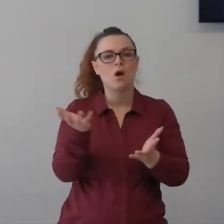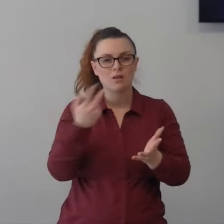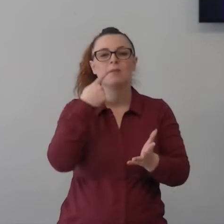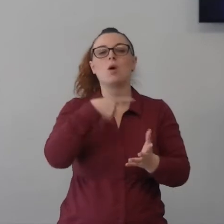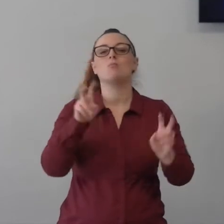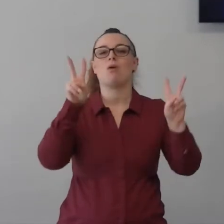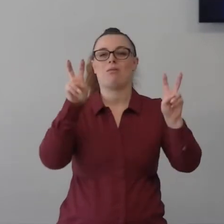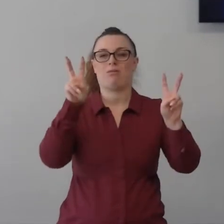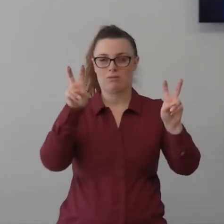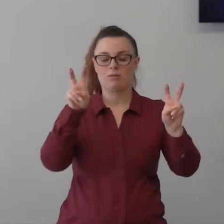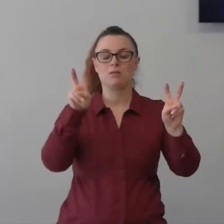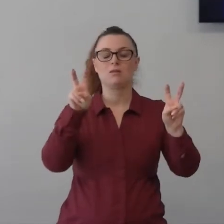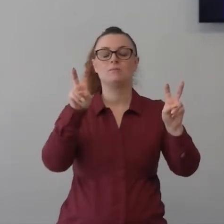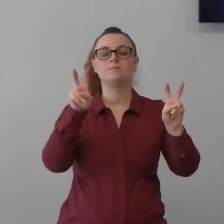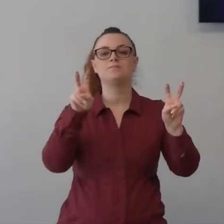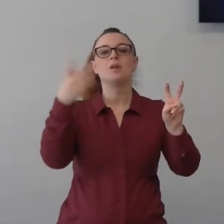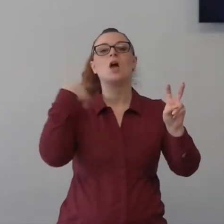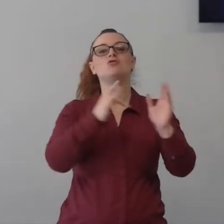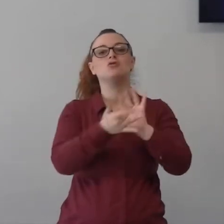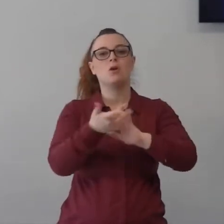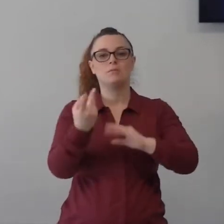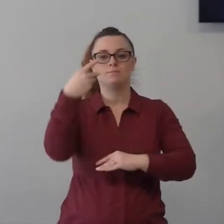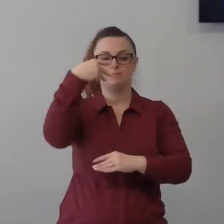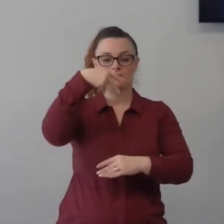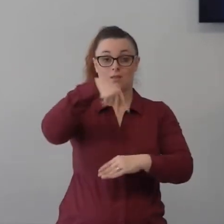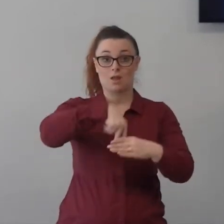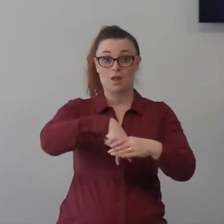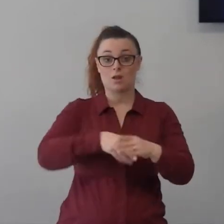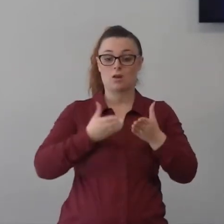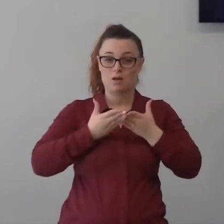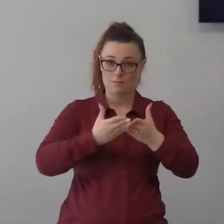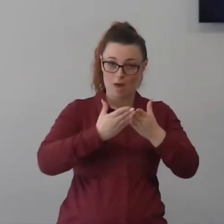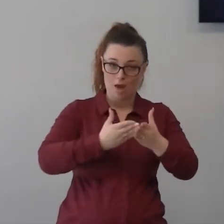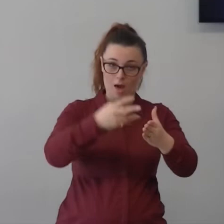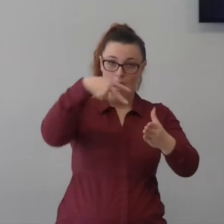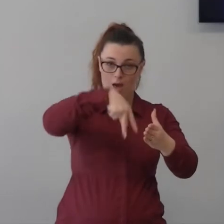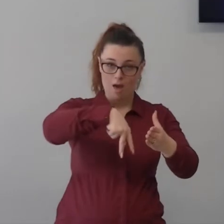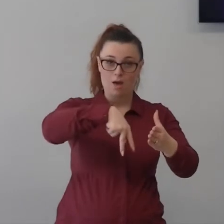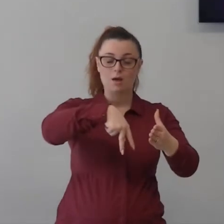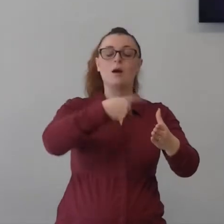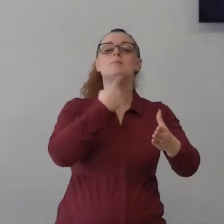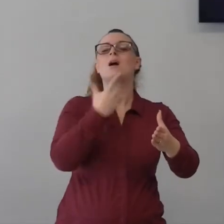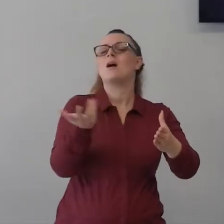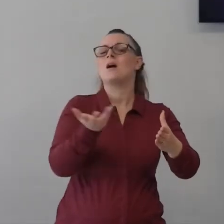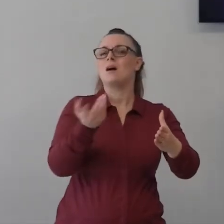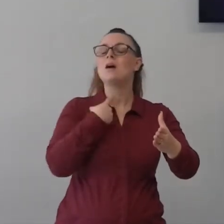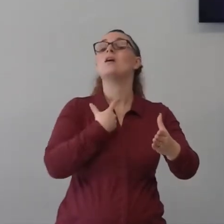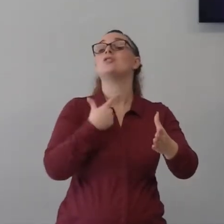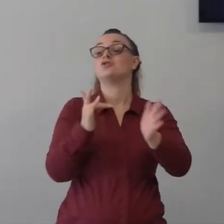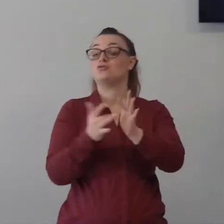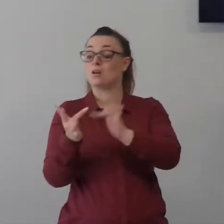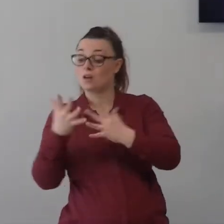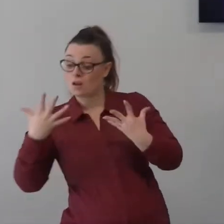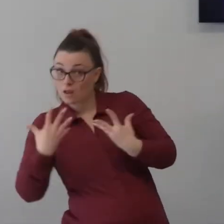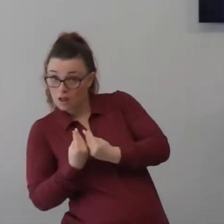vi ricordate Gesù era nella barca e avevamo detto che se tu hai Gesù nella tua barca la tua